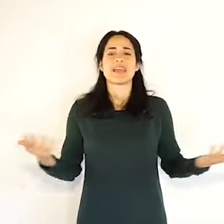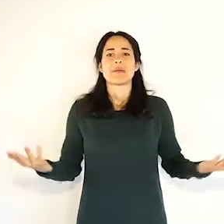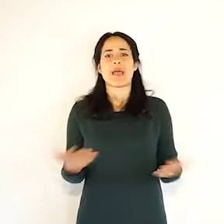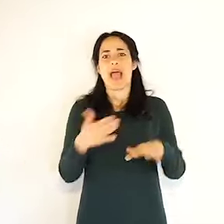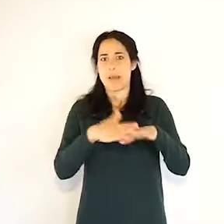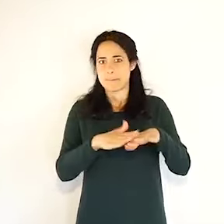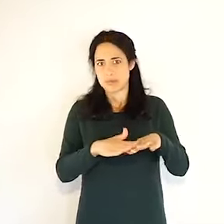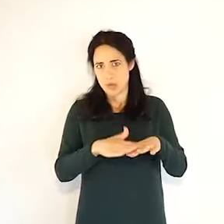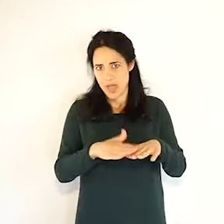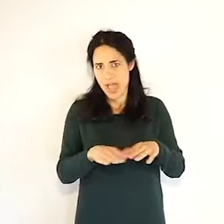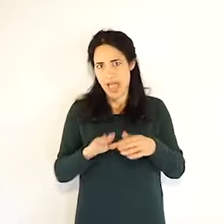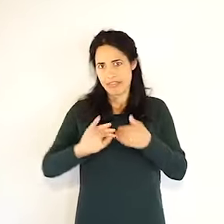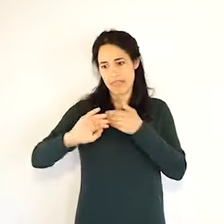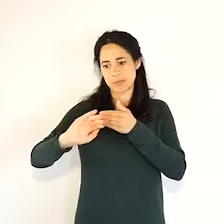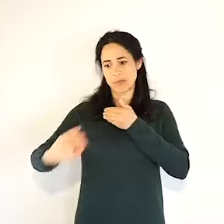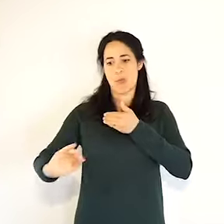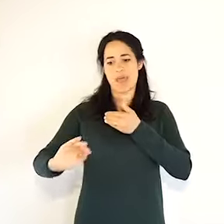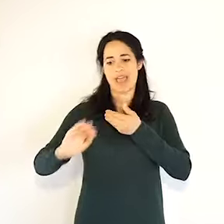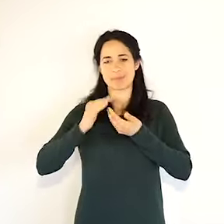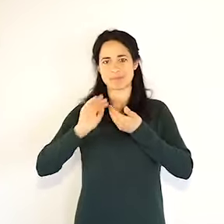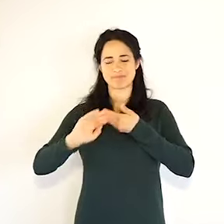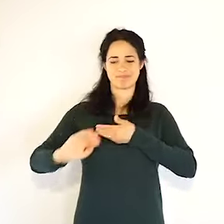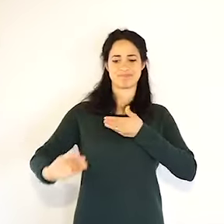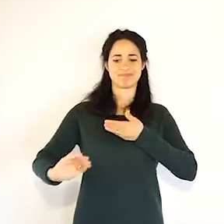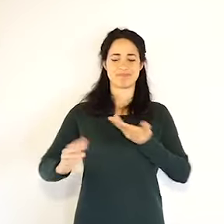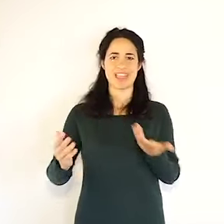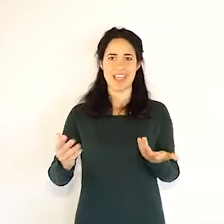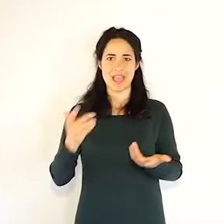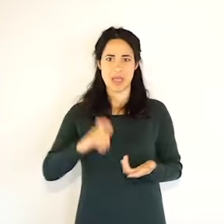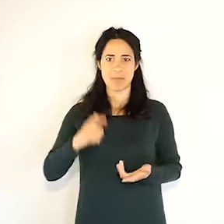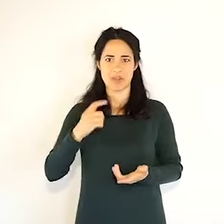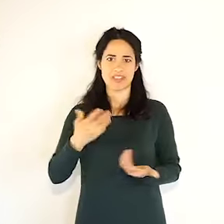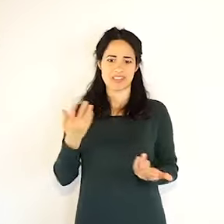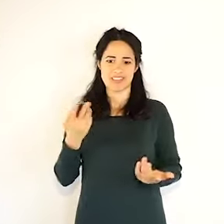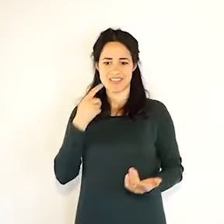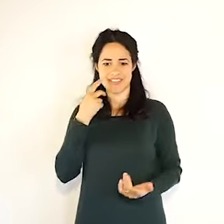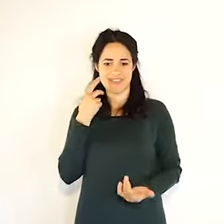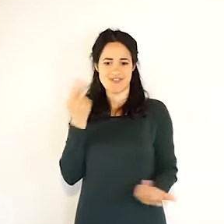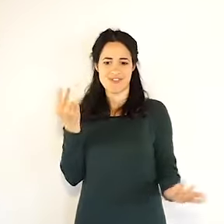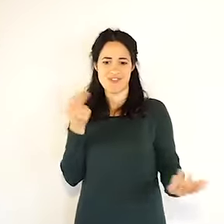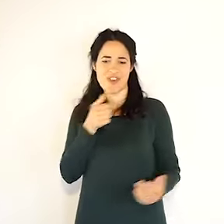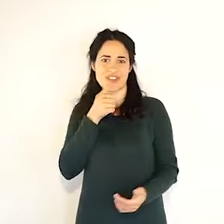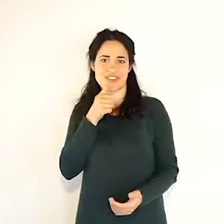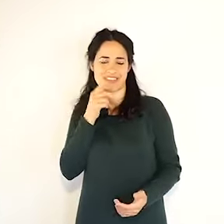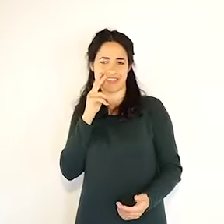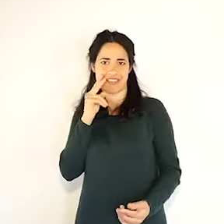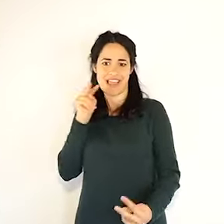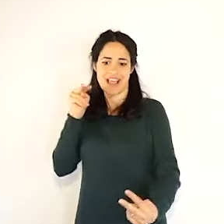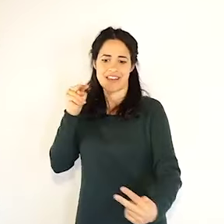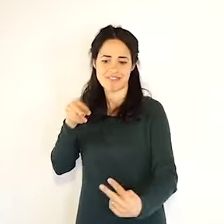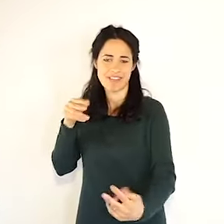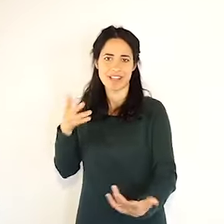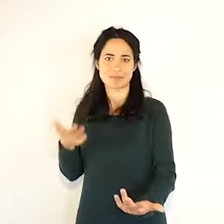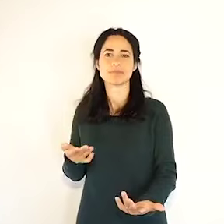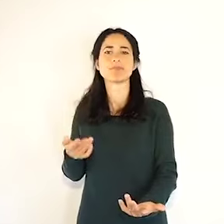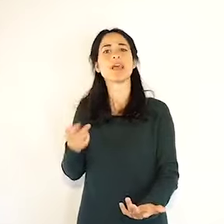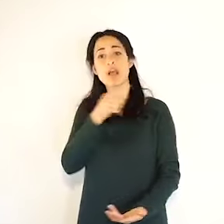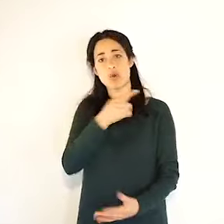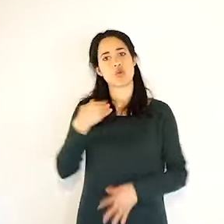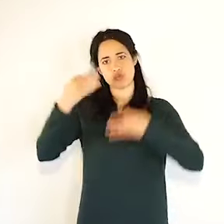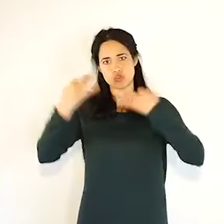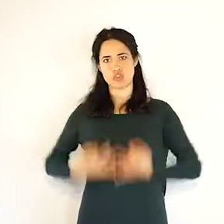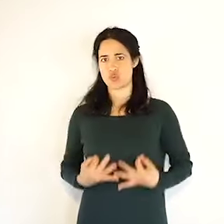ricevere schizzi anche di liquidi organici accanto a loro e nello stesso tempo per mantenere la